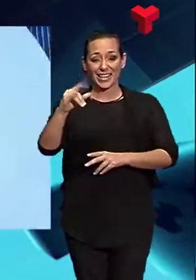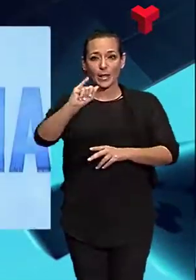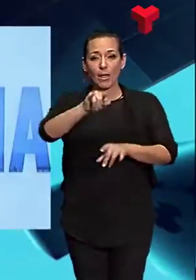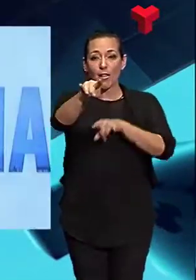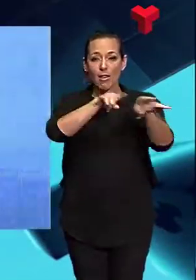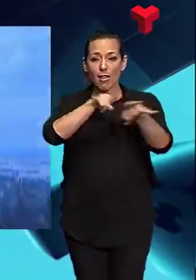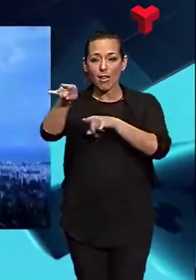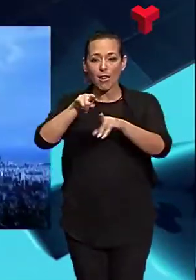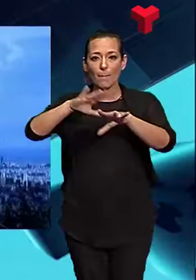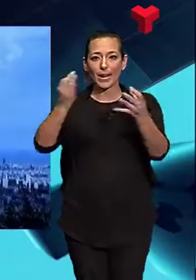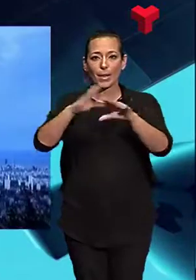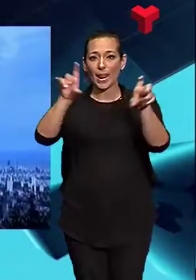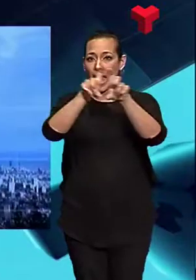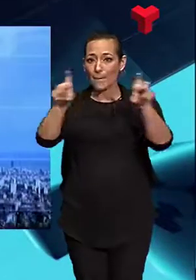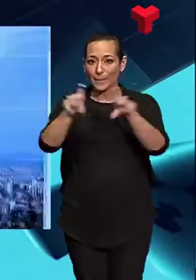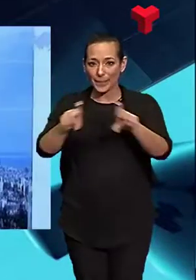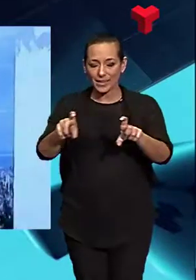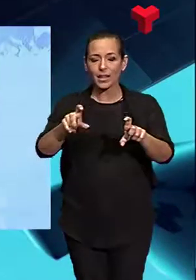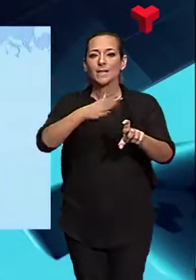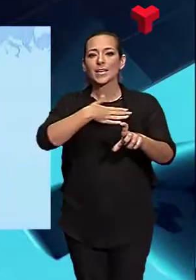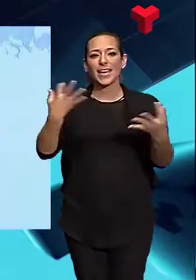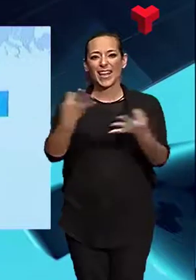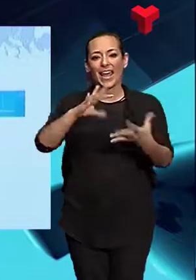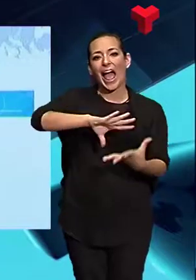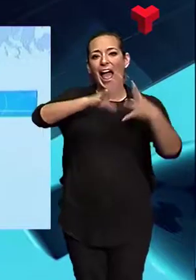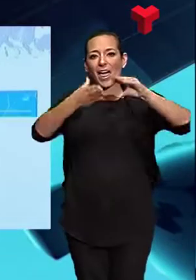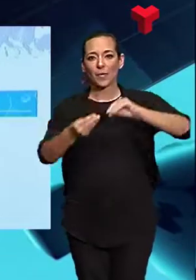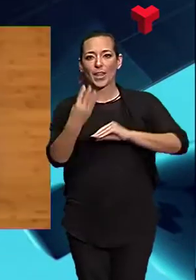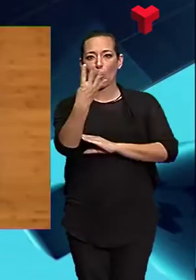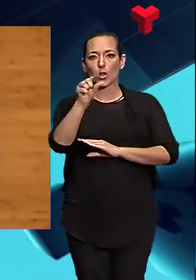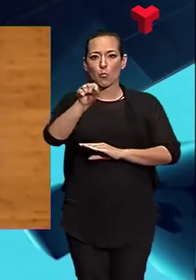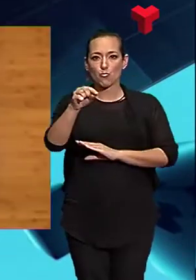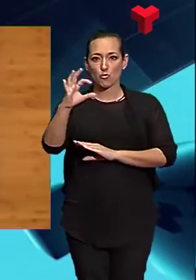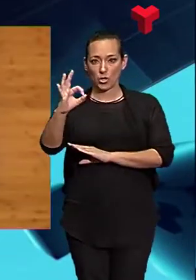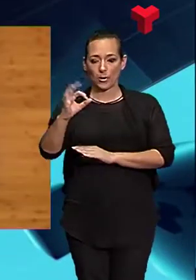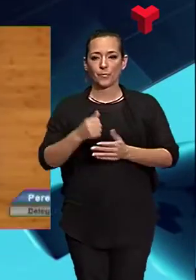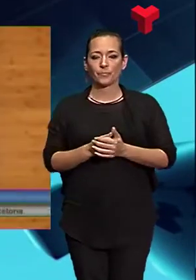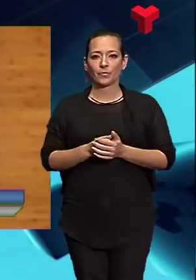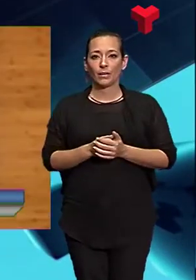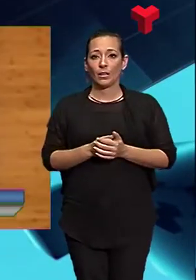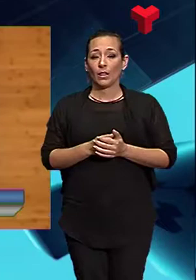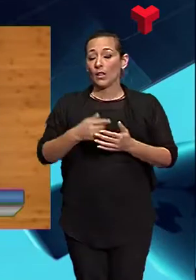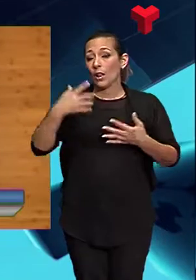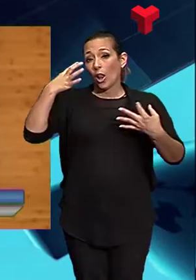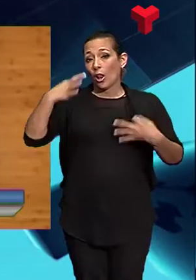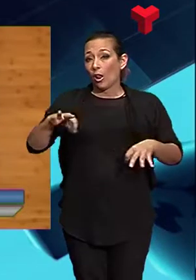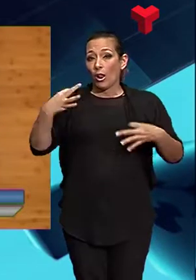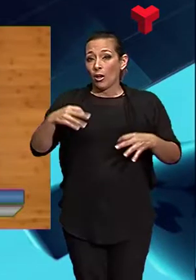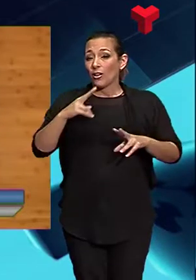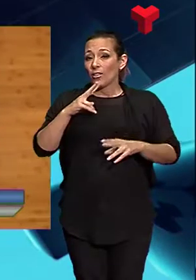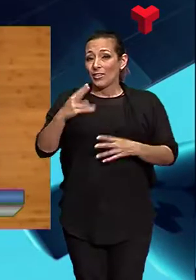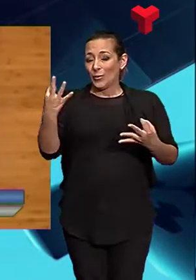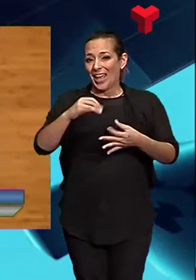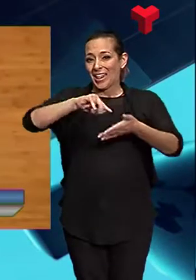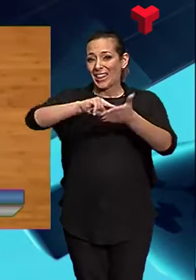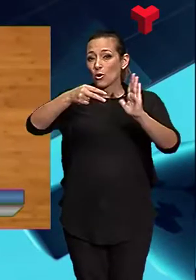que apostin per la industrialització 4.0. És evident que sentim a parlar que la robòtica, que les noves tecnologies, etcètera, destruiran